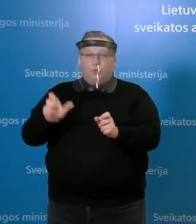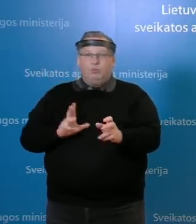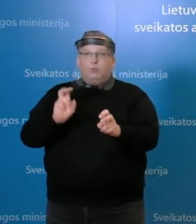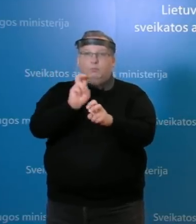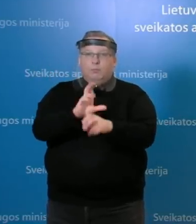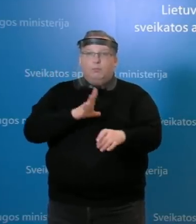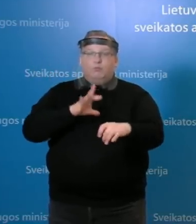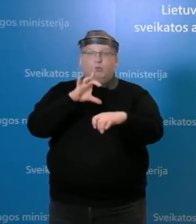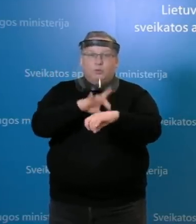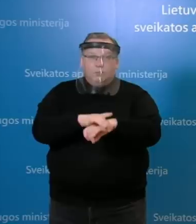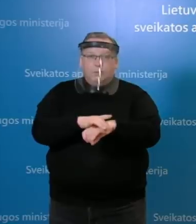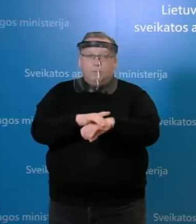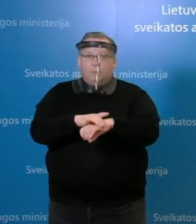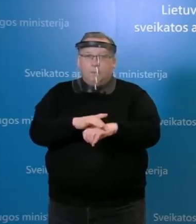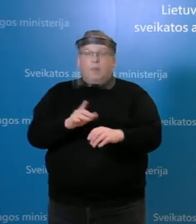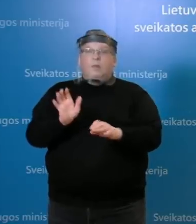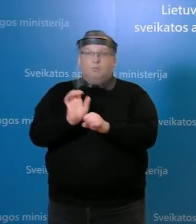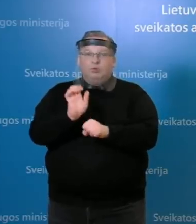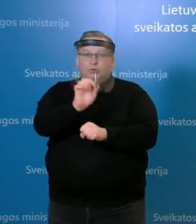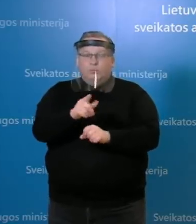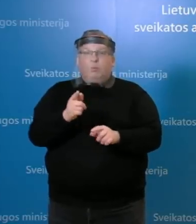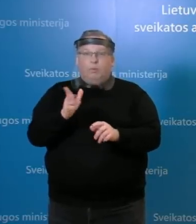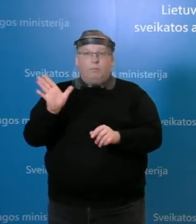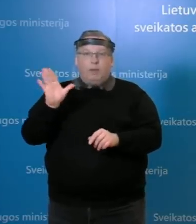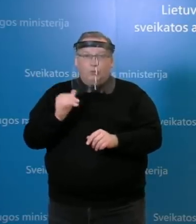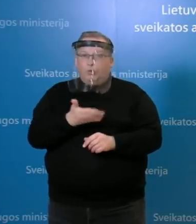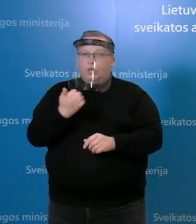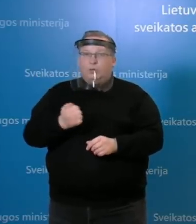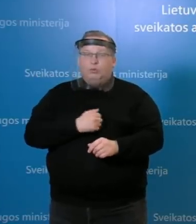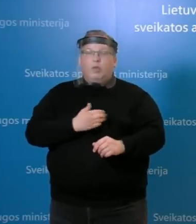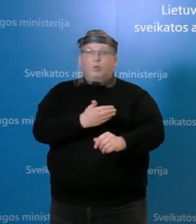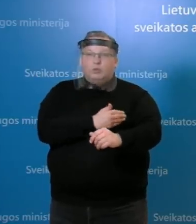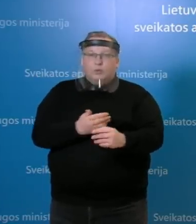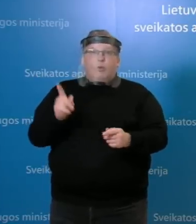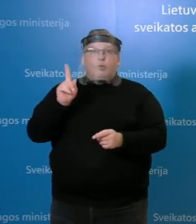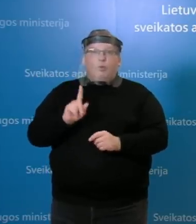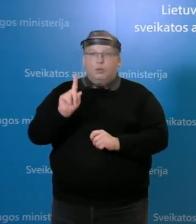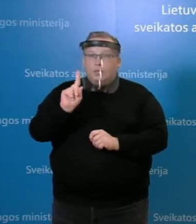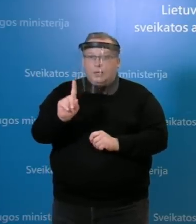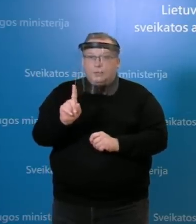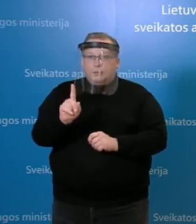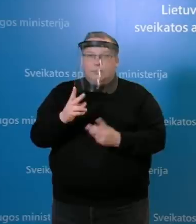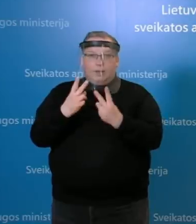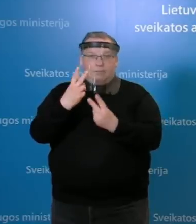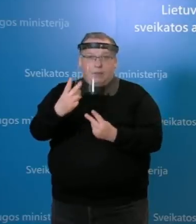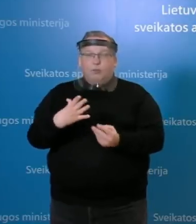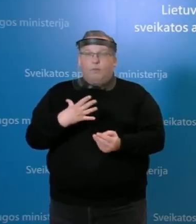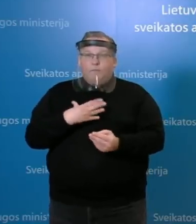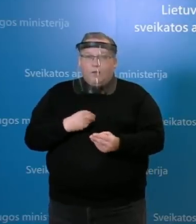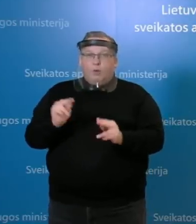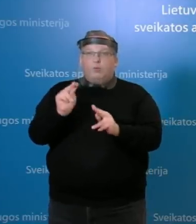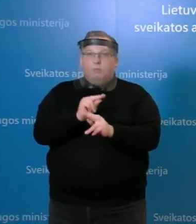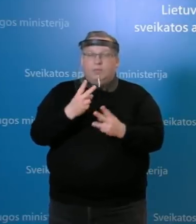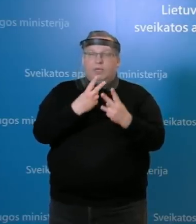išaiškintas profilaktinių ištyrimo metu ir neturėjo simptomų. Bet kol kas, ką mes matom, tai vat Vilniaus pataisos